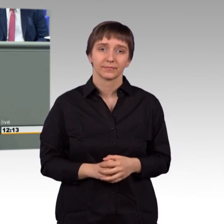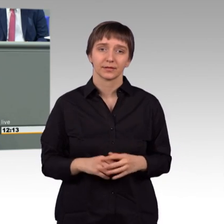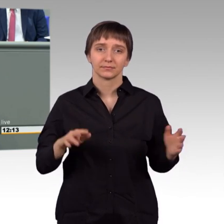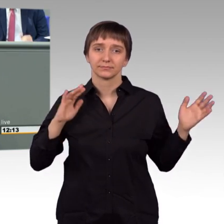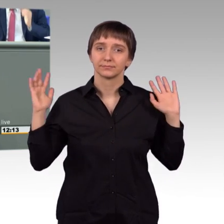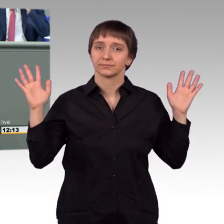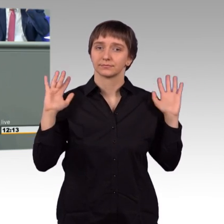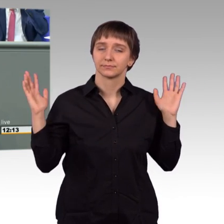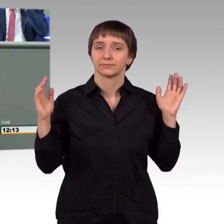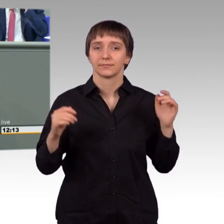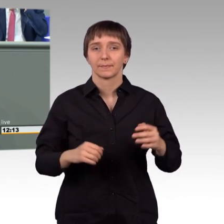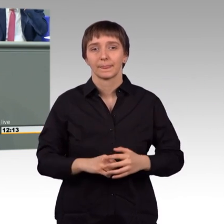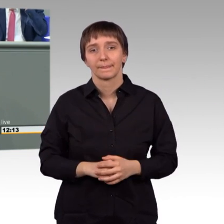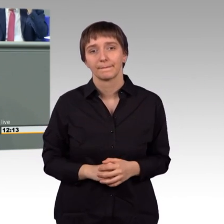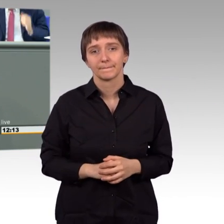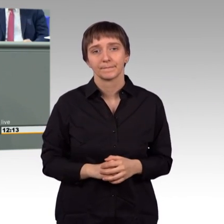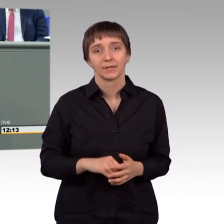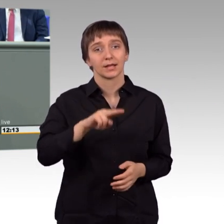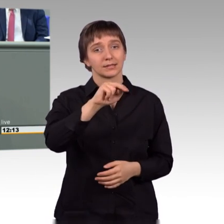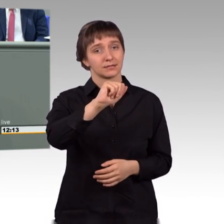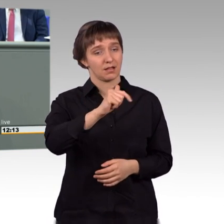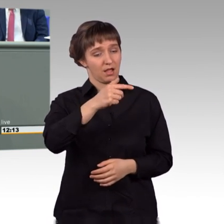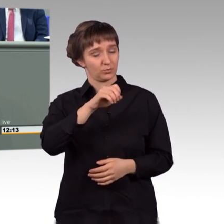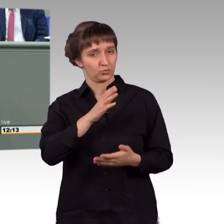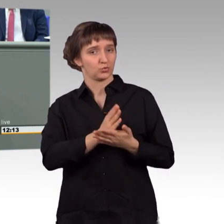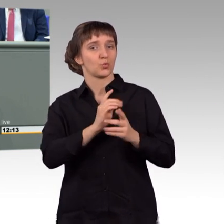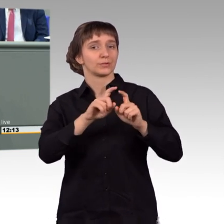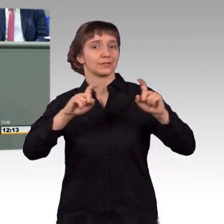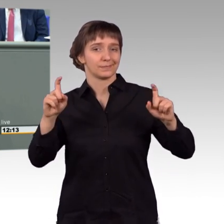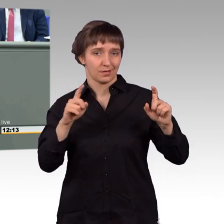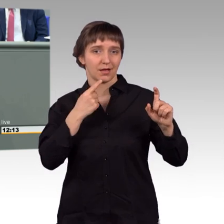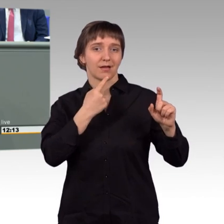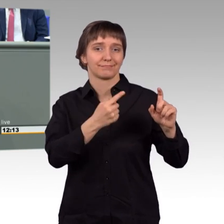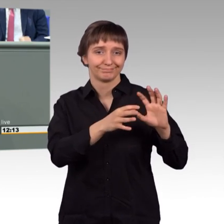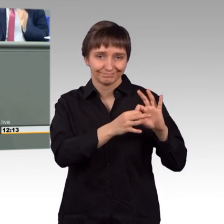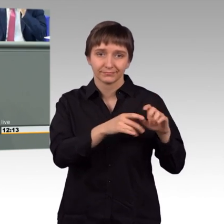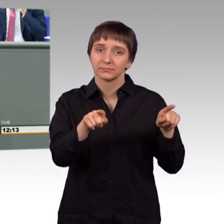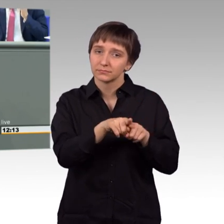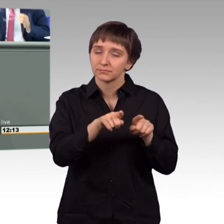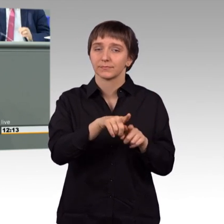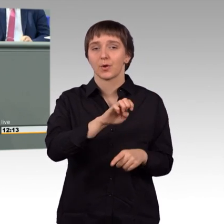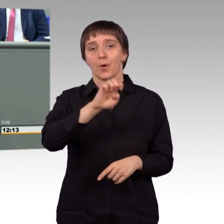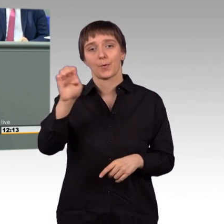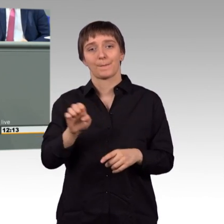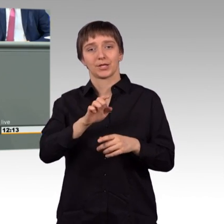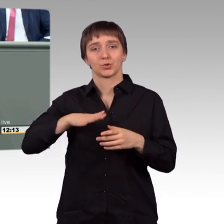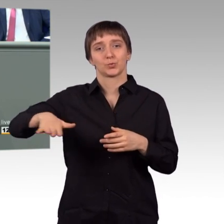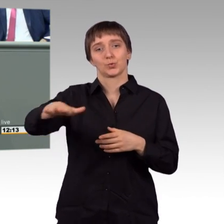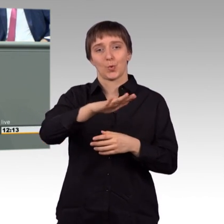Die NATO hatte ich angesprochen und das Gleiche gilt für die Europäische Union. Europa sollte endlich